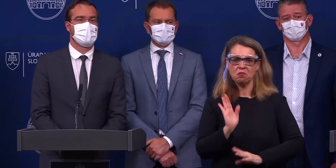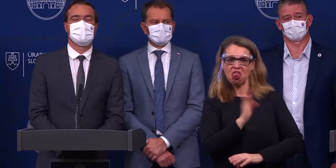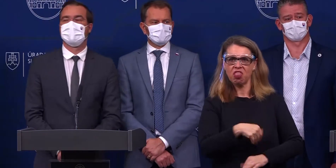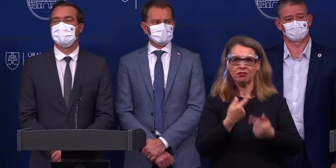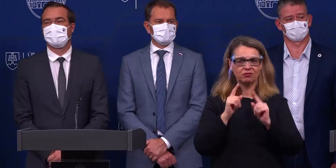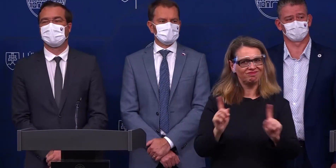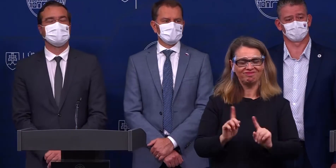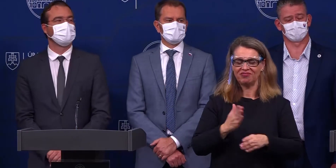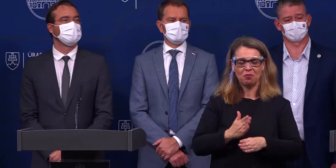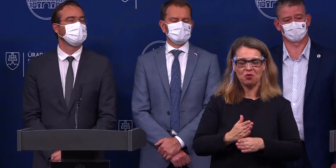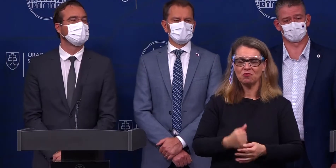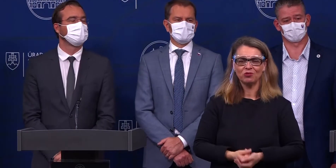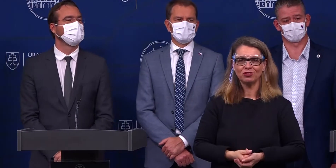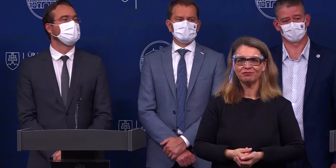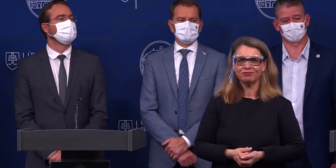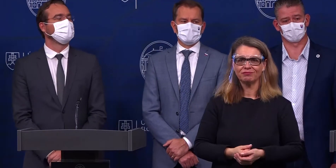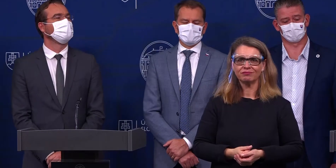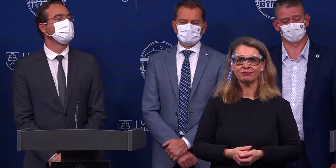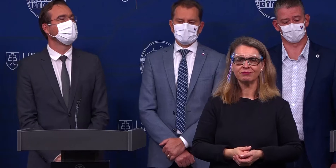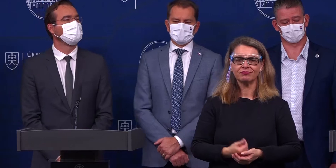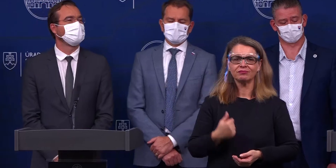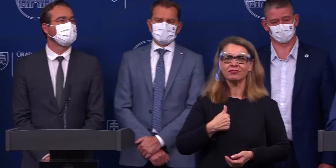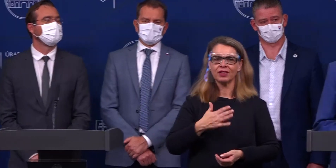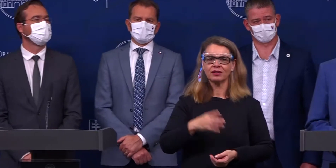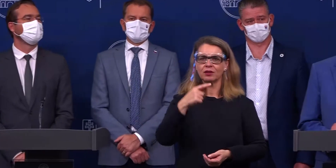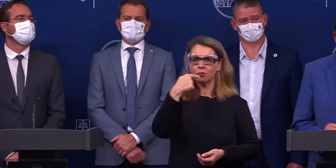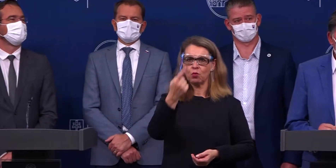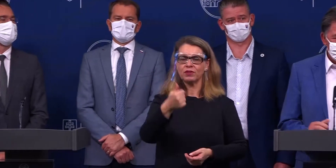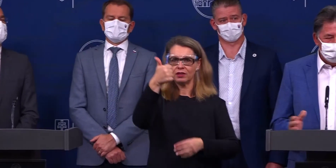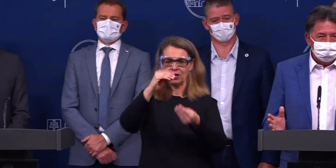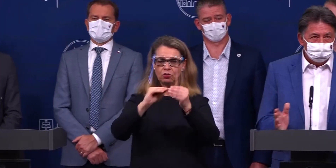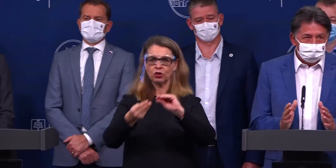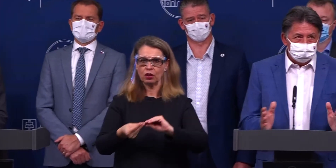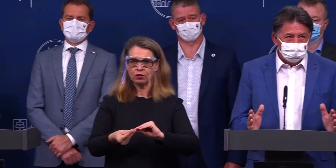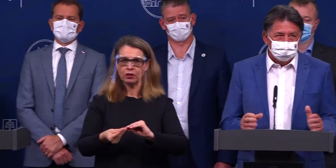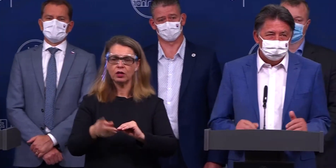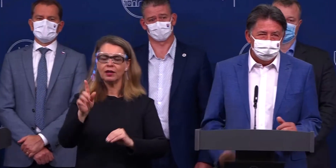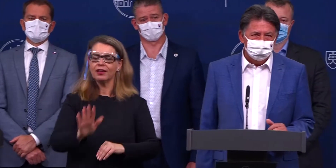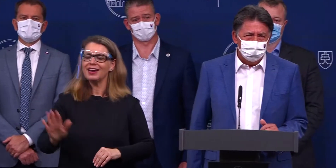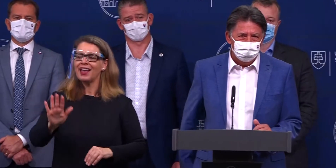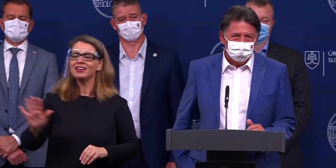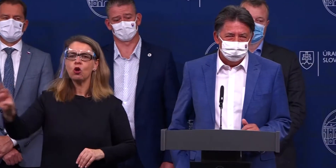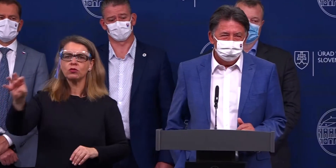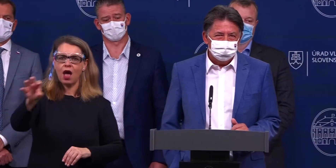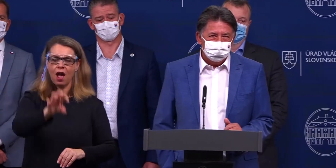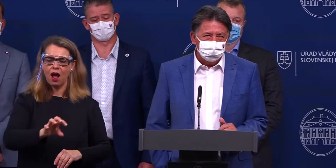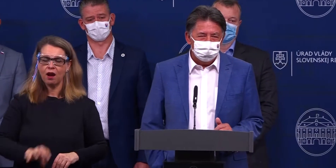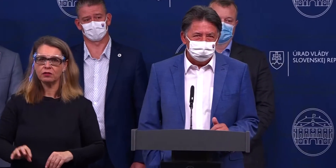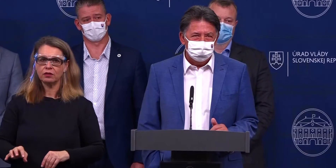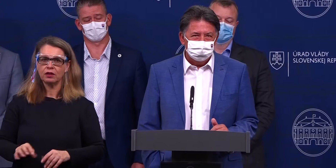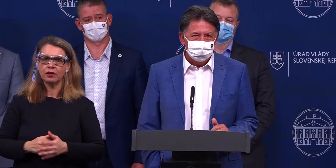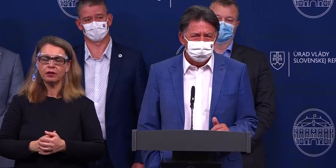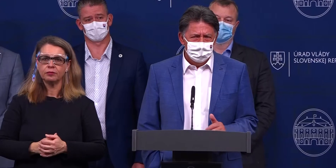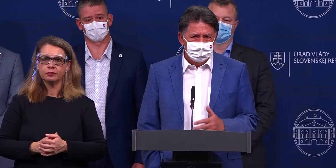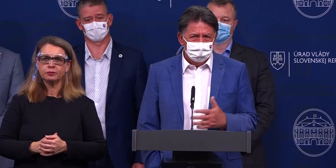ďakujeme. Nech sa páči, pán Budaj. Som jednu poznámku povedal k tomu, k tej regionalite, o dva týždne